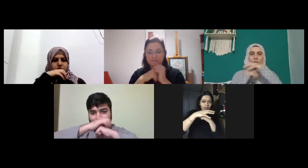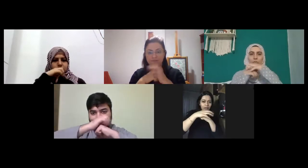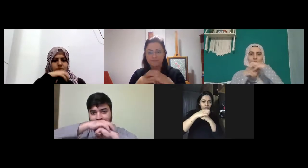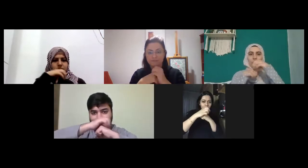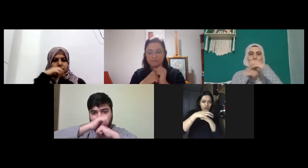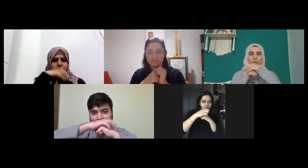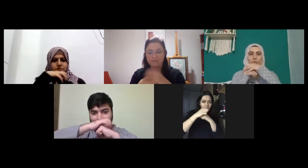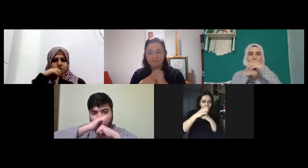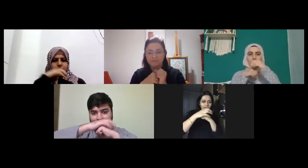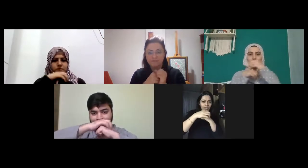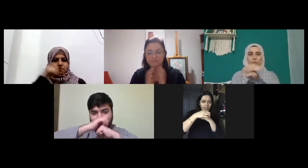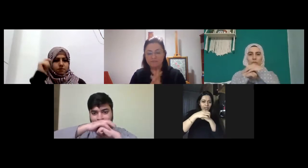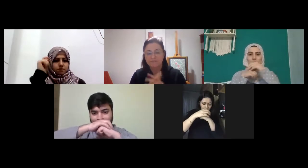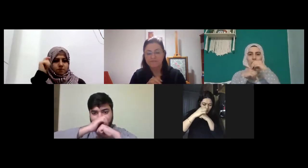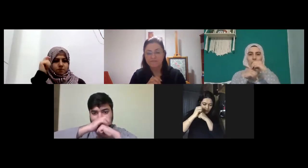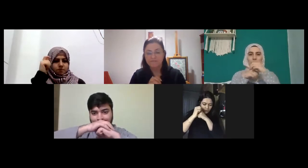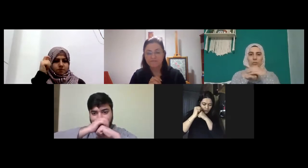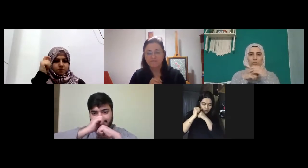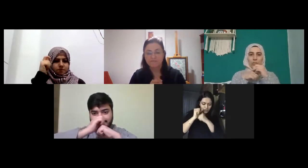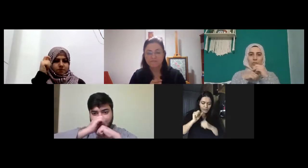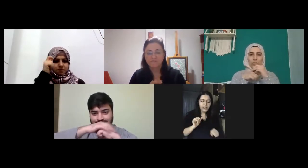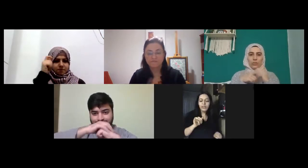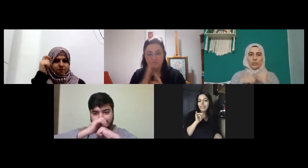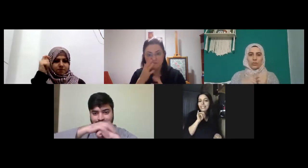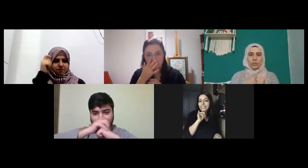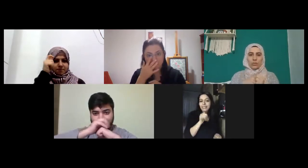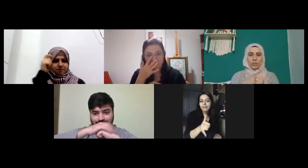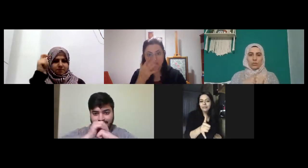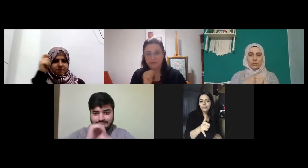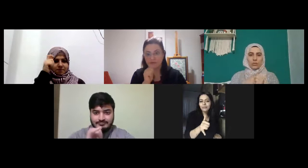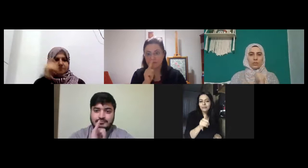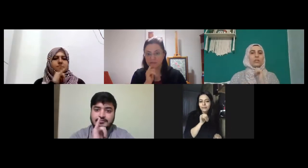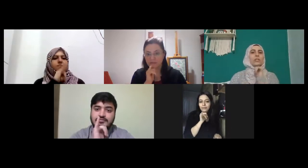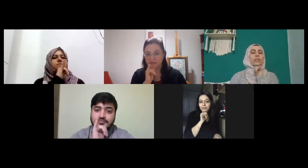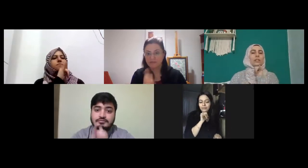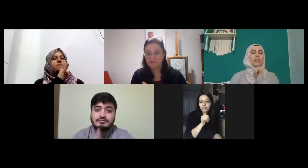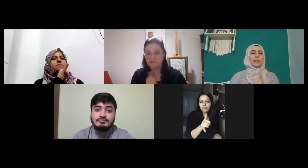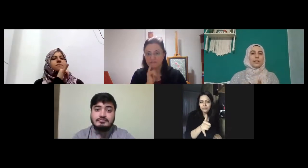turuncu turuncu ee gri gri